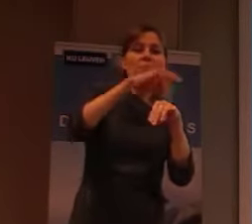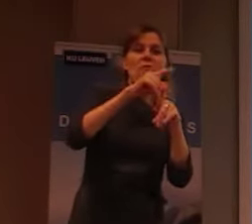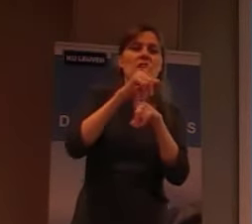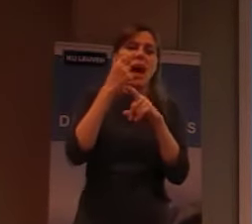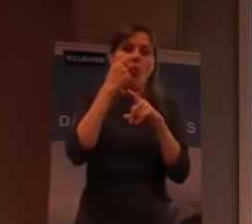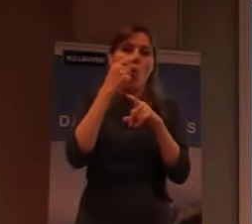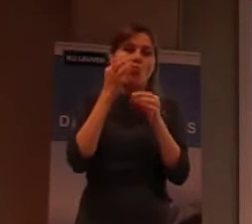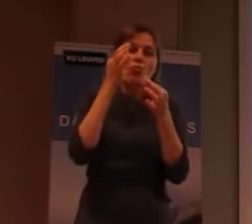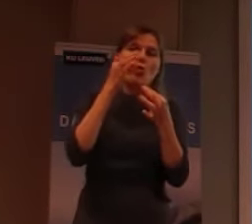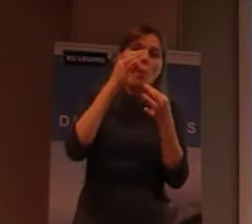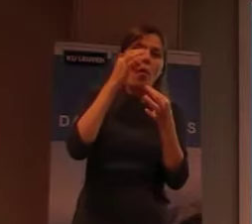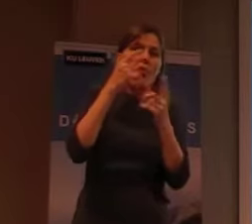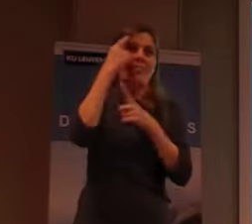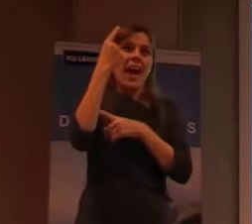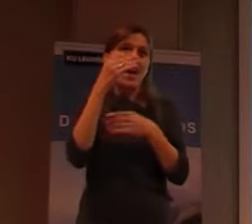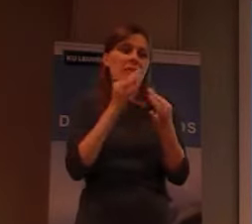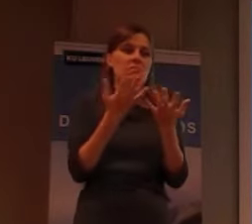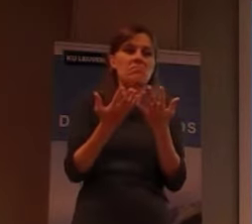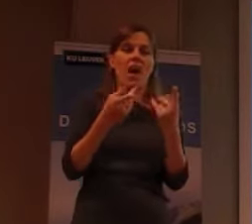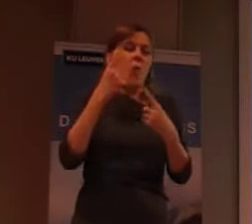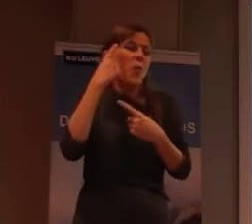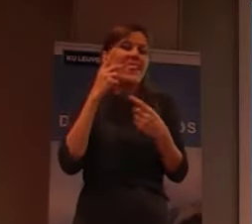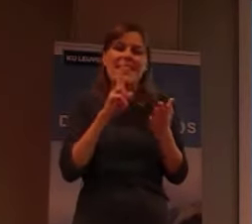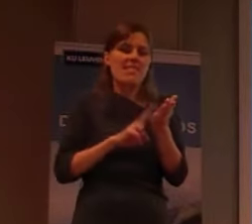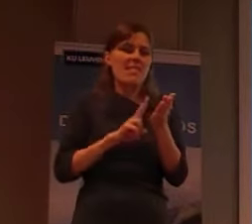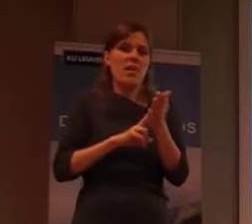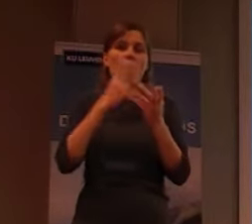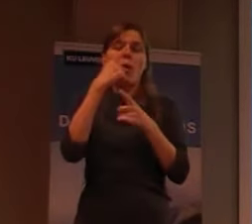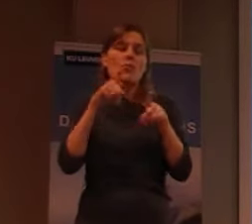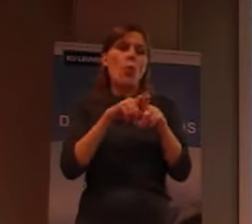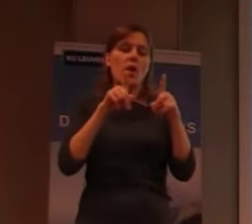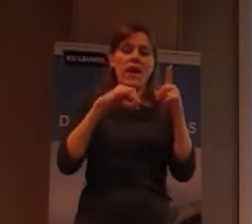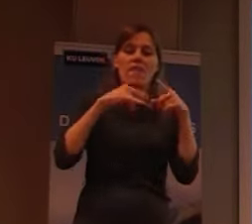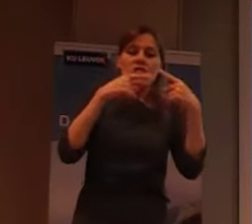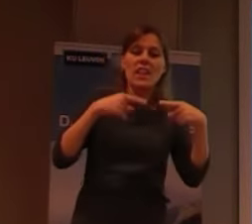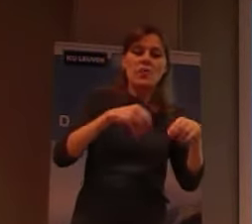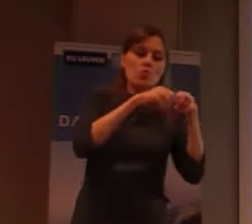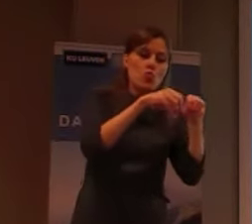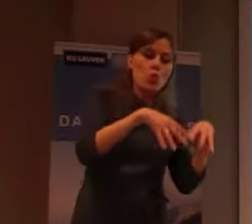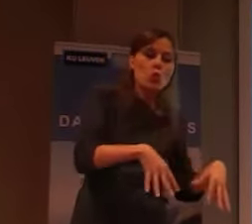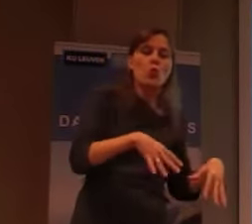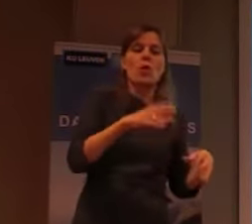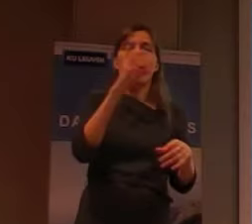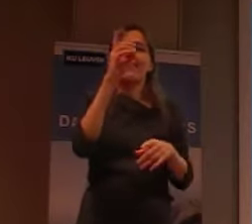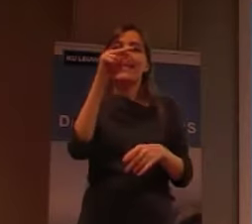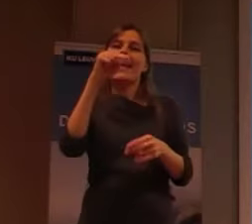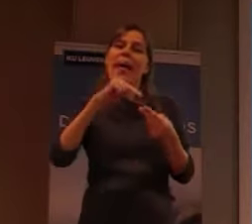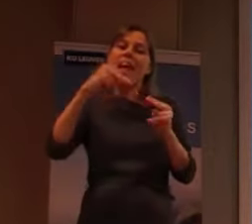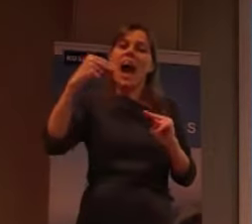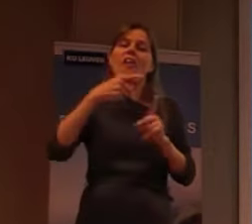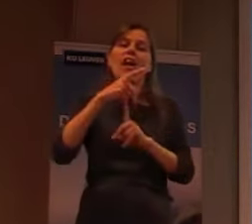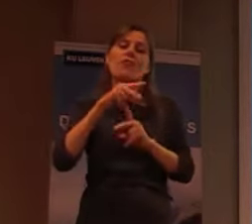theorieën en hypothezen daarover. Men weet ook, dat er verschillende, structuren zijn. Dus, het DNA van die virus, heeft men kunnen,